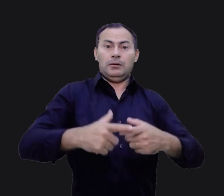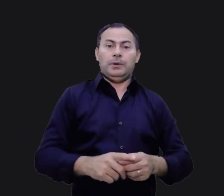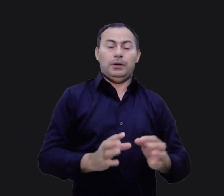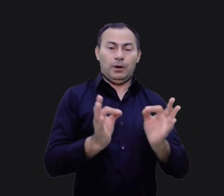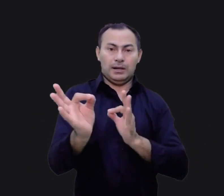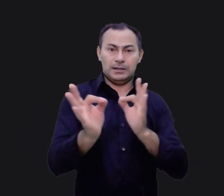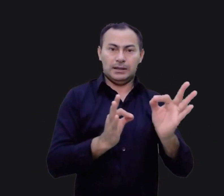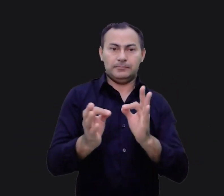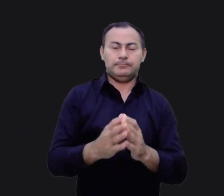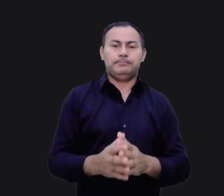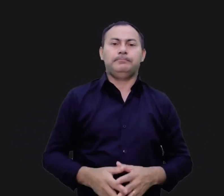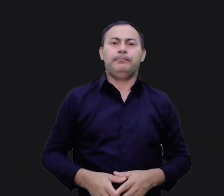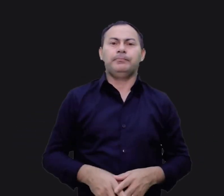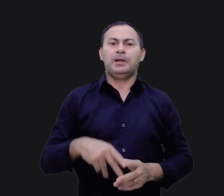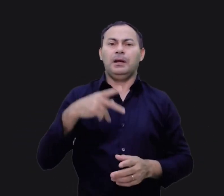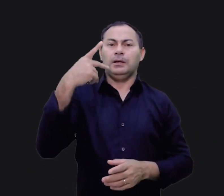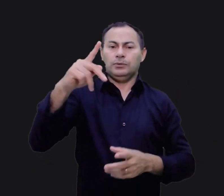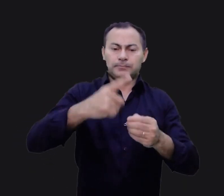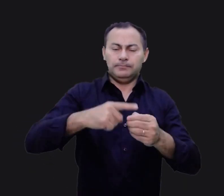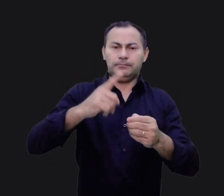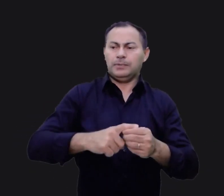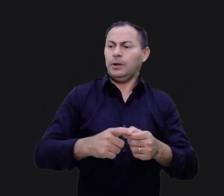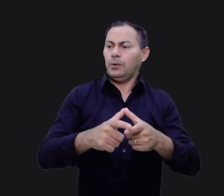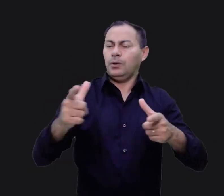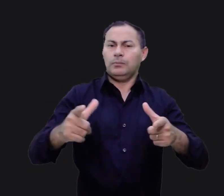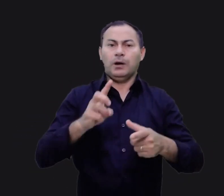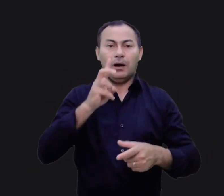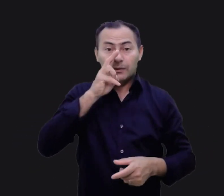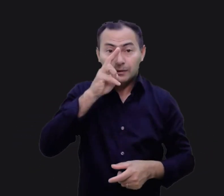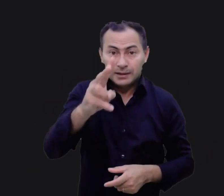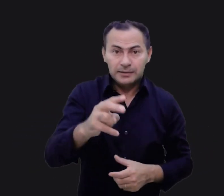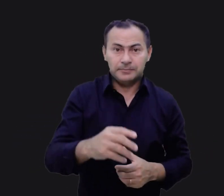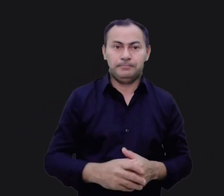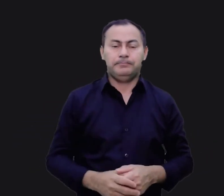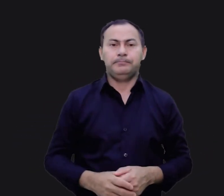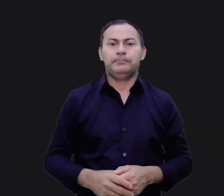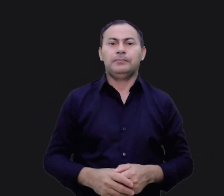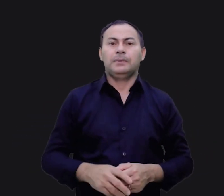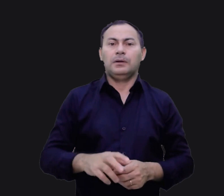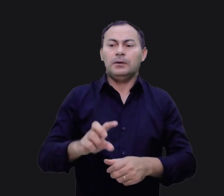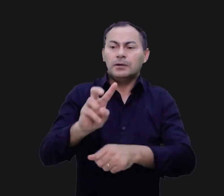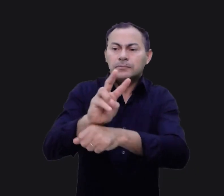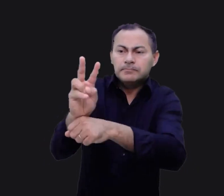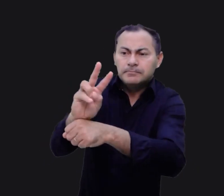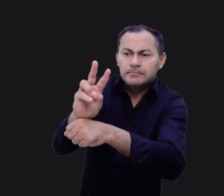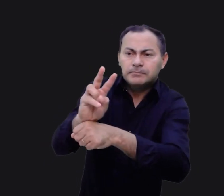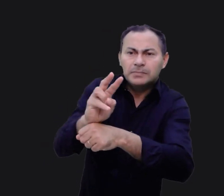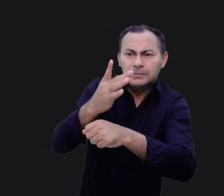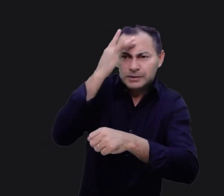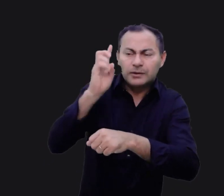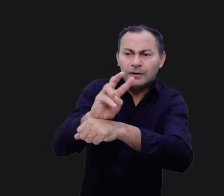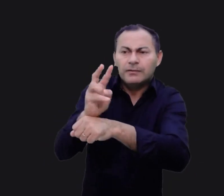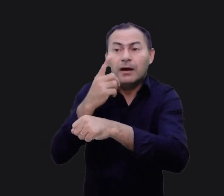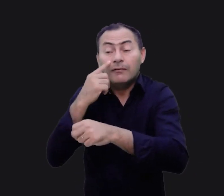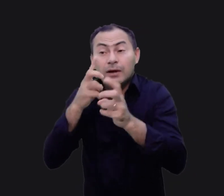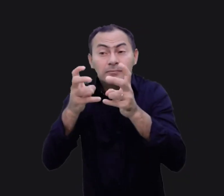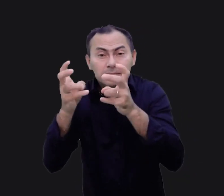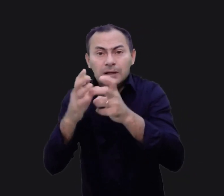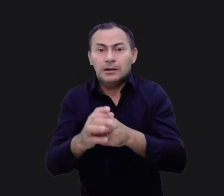e bem organizados. Suas cidades eram tremendamente fortificadas. Os espias, então, disseram, eles